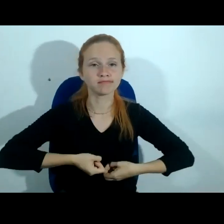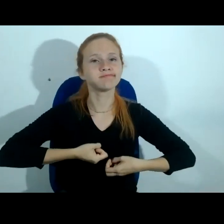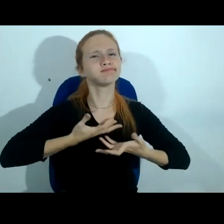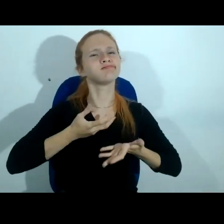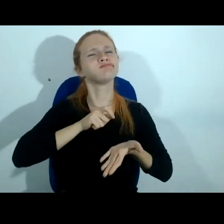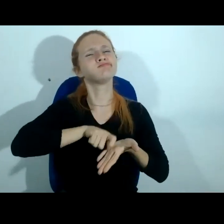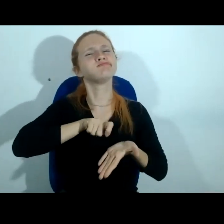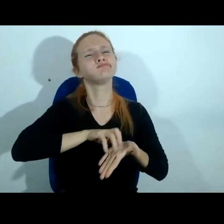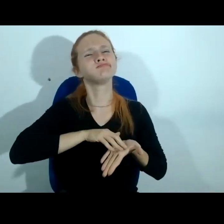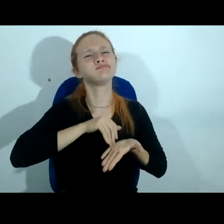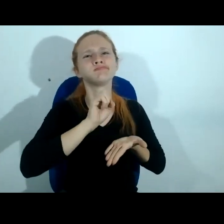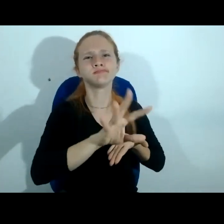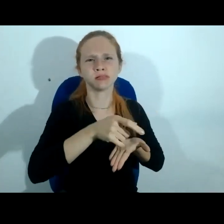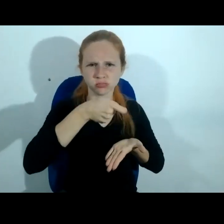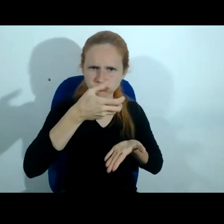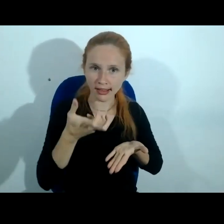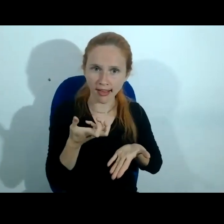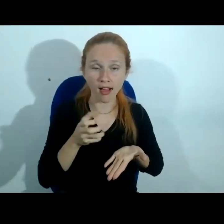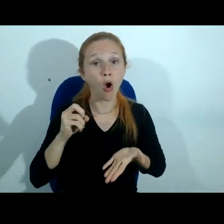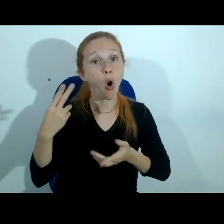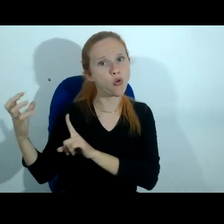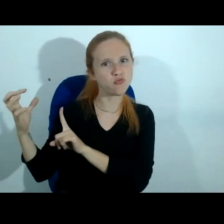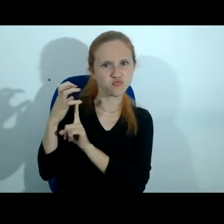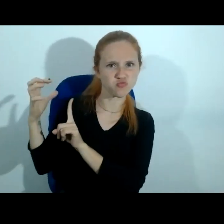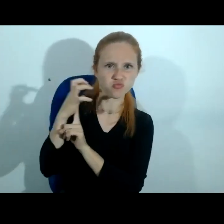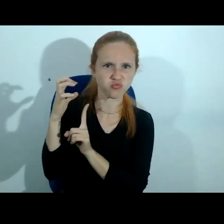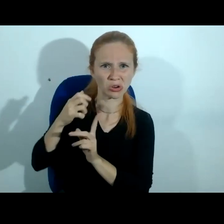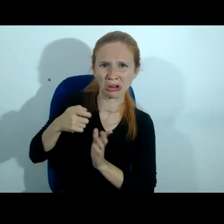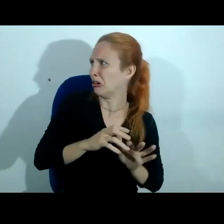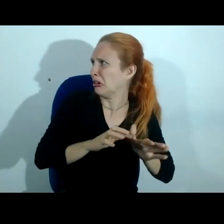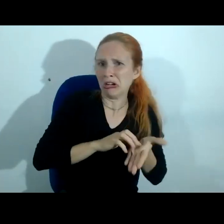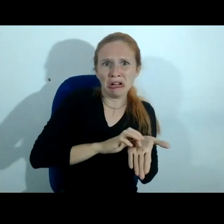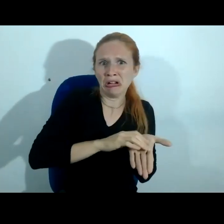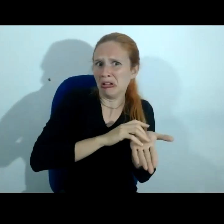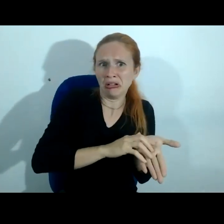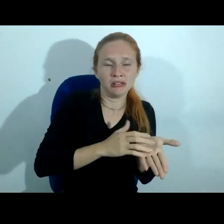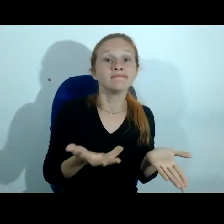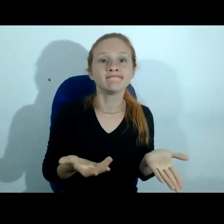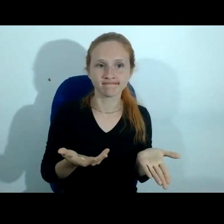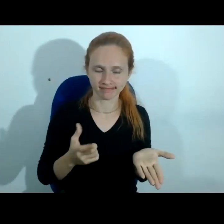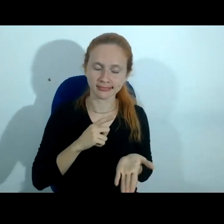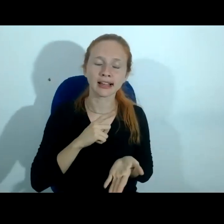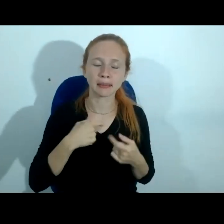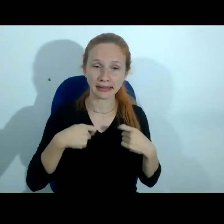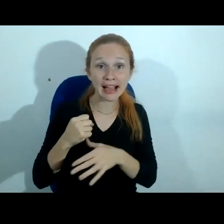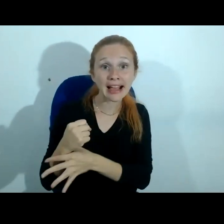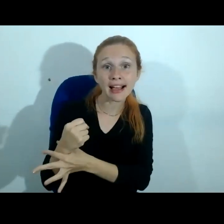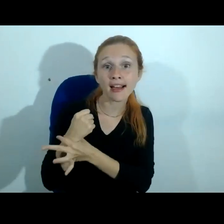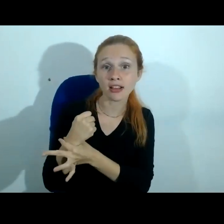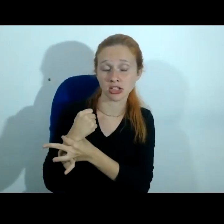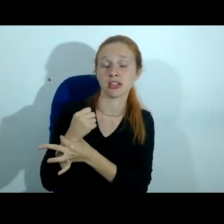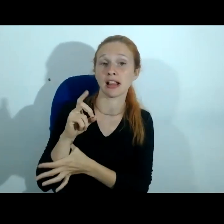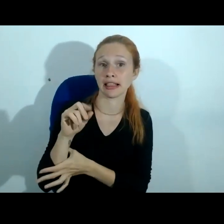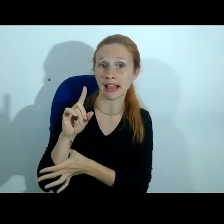foi adulterada pela polícia pelo bichário público hoje nós temos tecnologia para garantir isso o código hash todo aquele dado